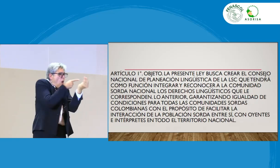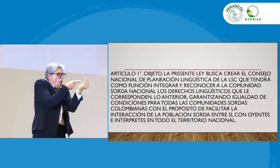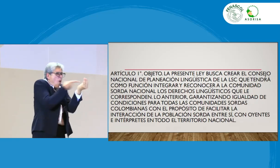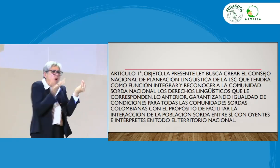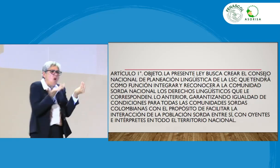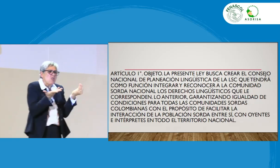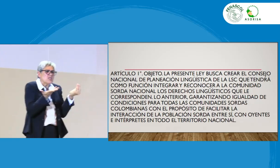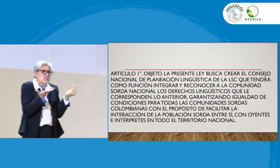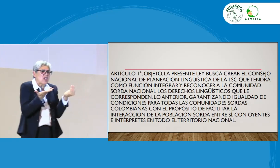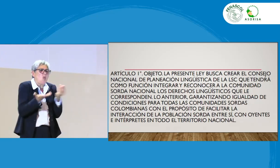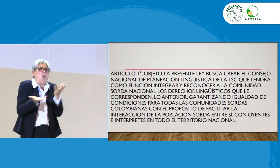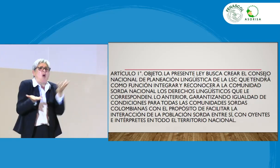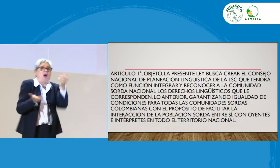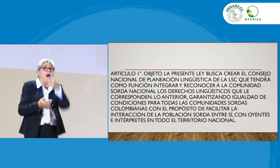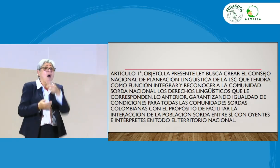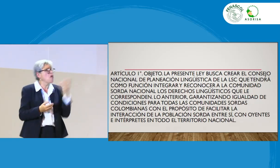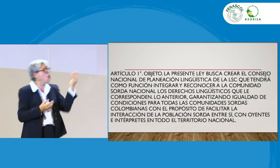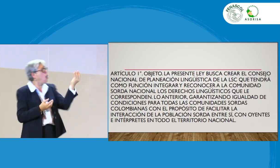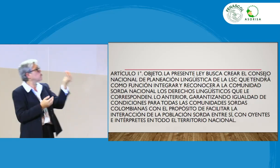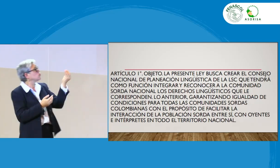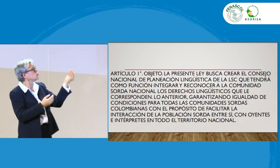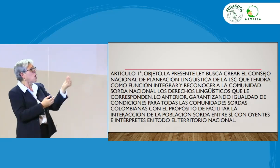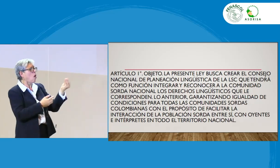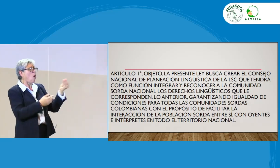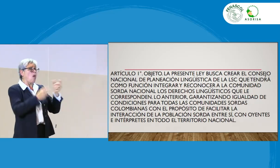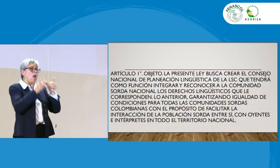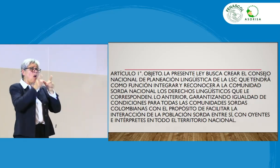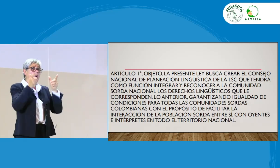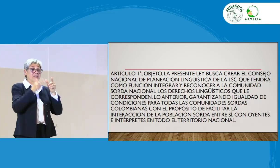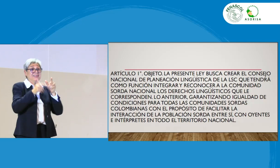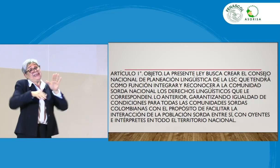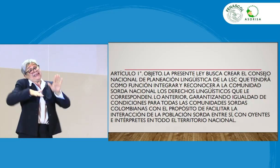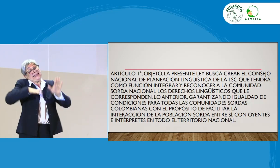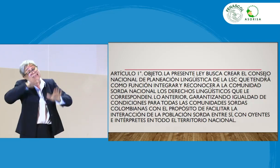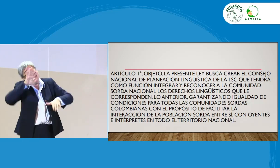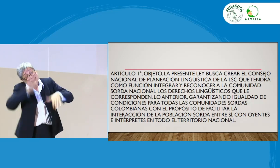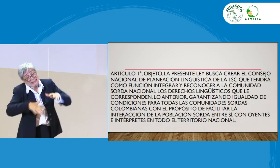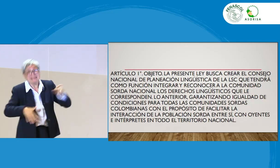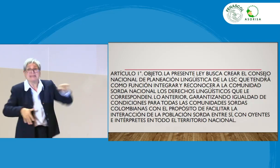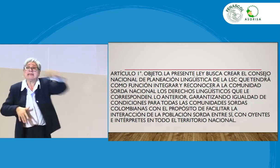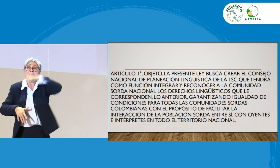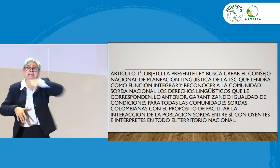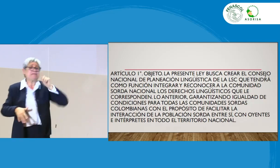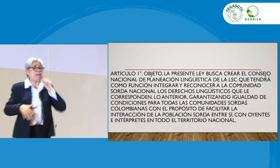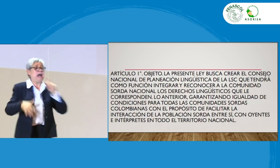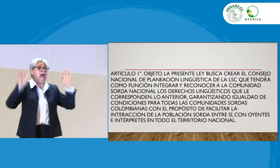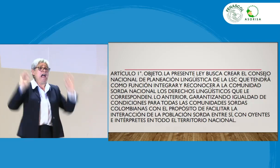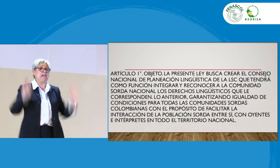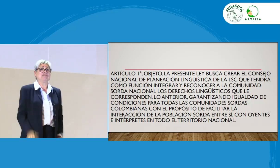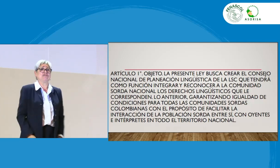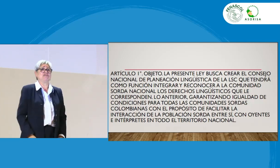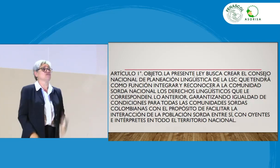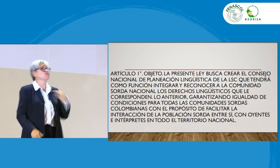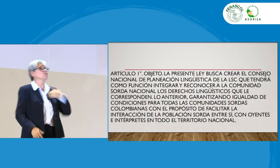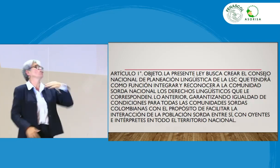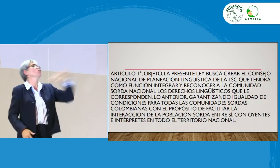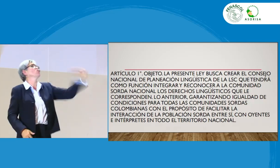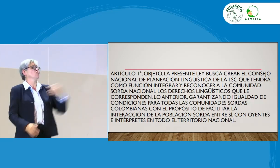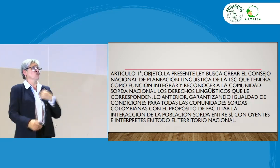consejo? ¿Para qué? Pues, bueno, depende. Las personas sordas pueden decir, ay, ¿por qué es